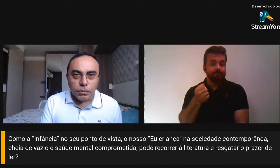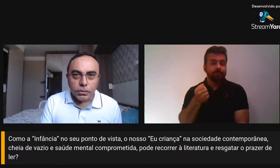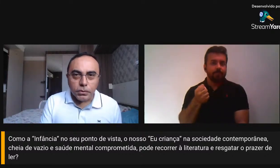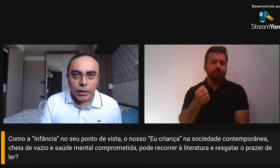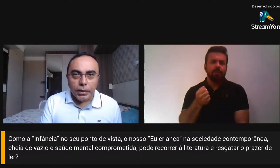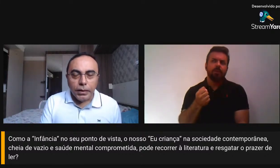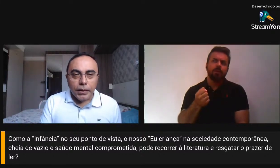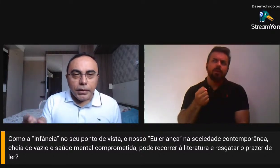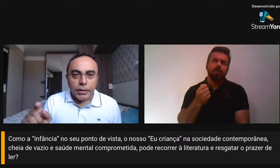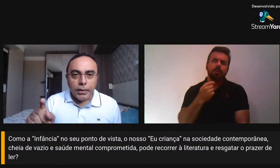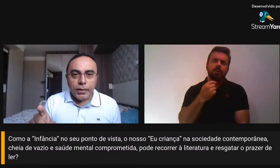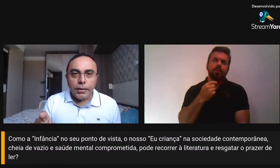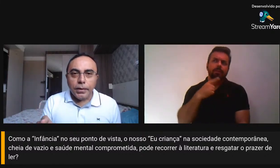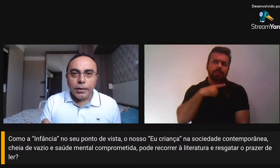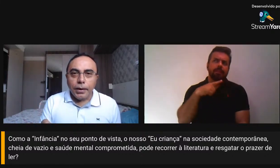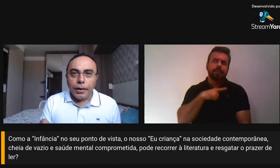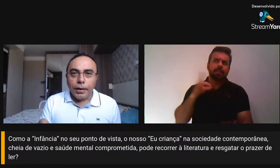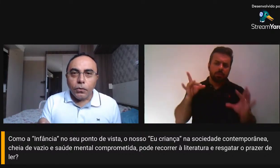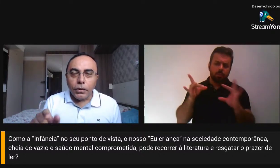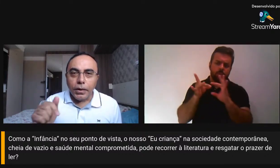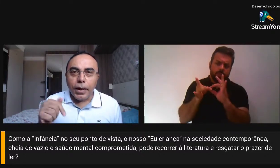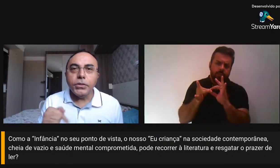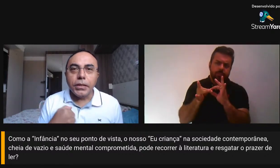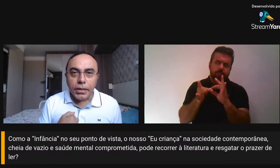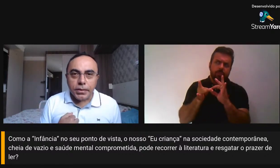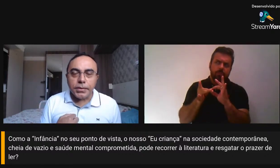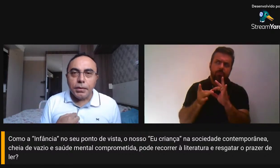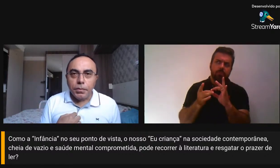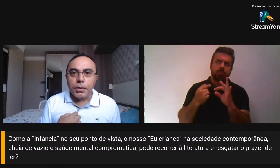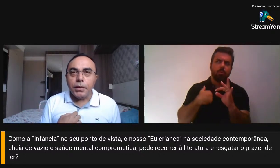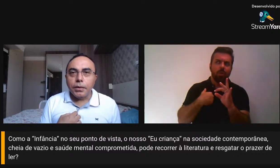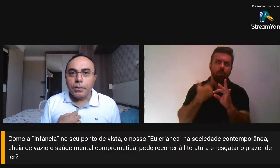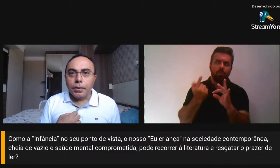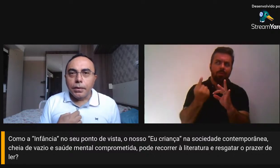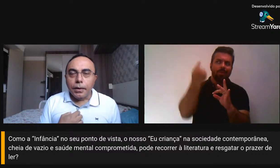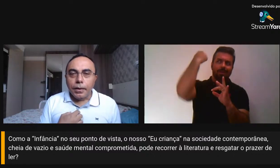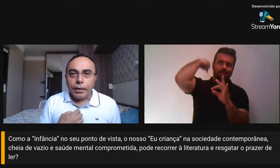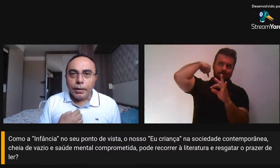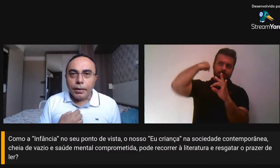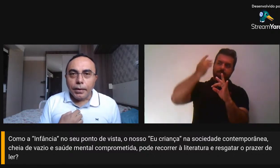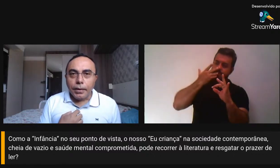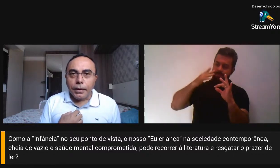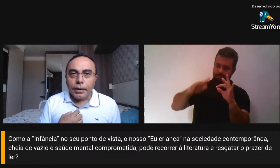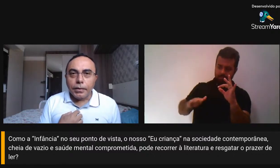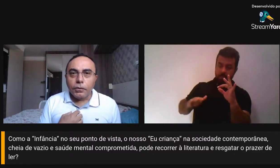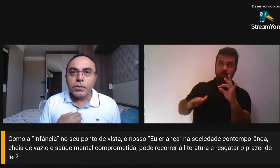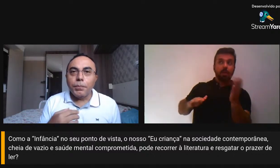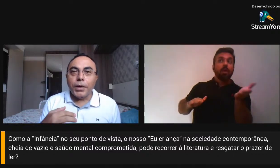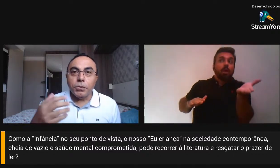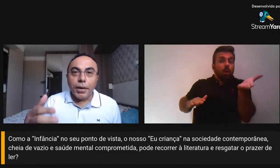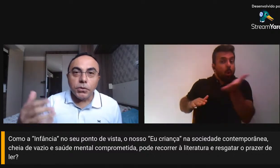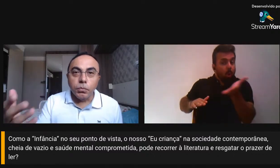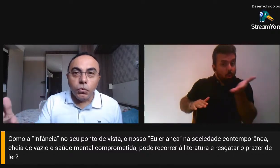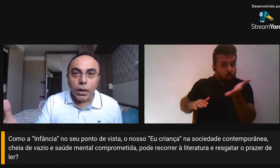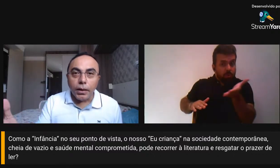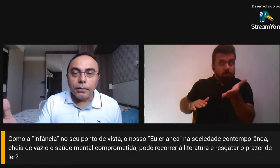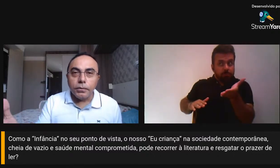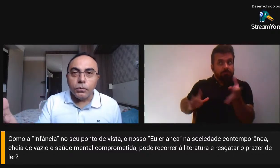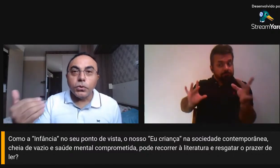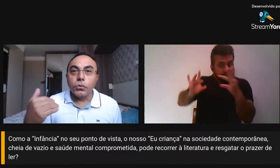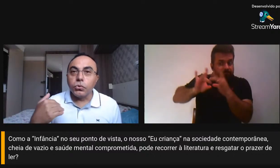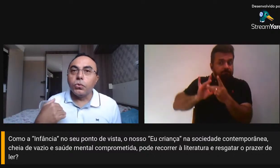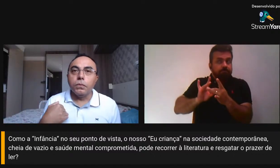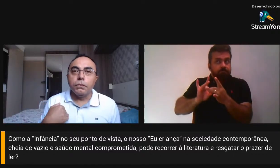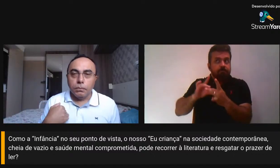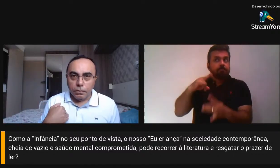o que nós somos, e o que há de criança em mim é talvez a parte mais pura